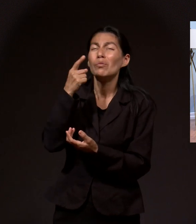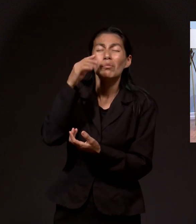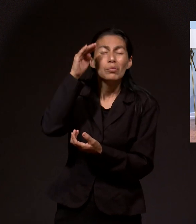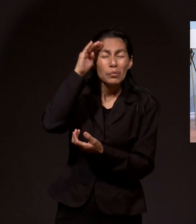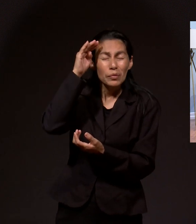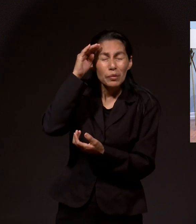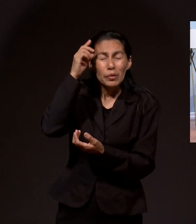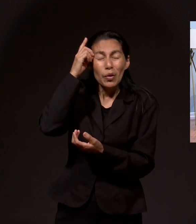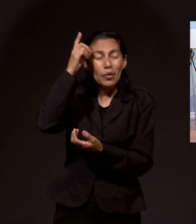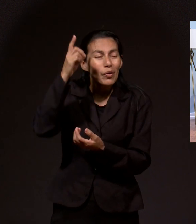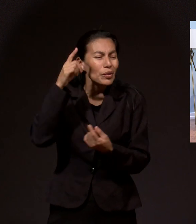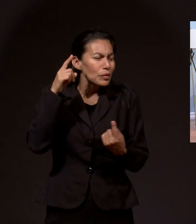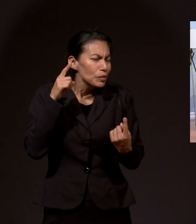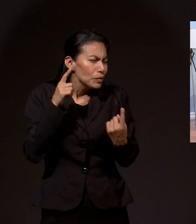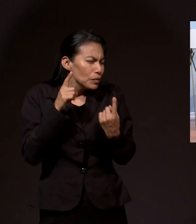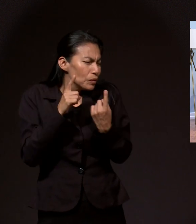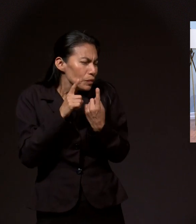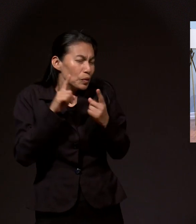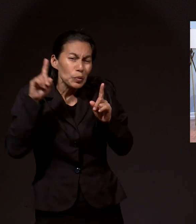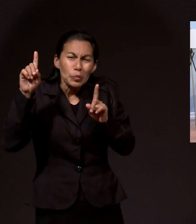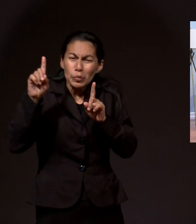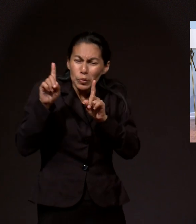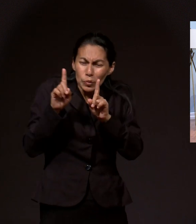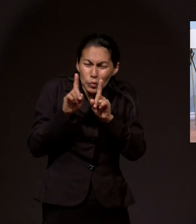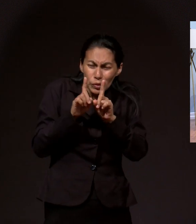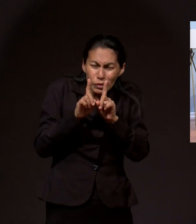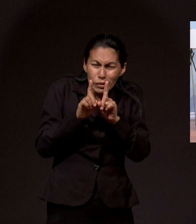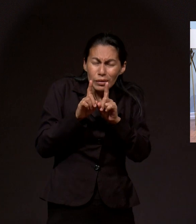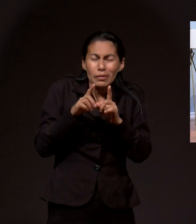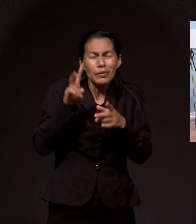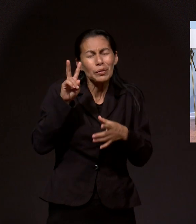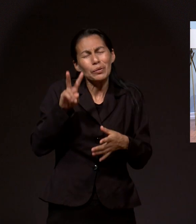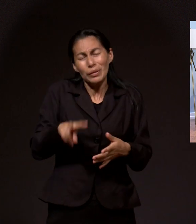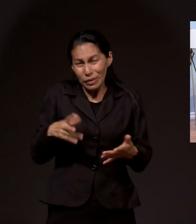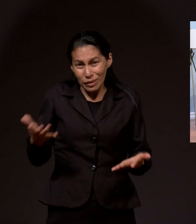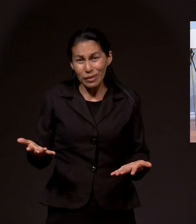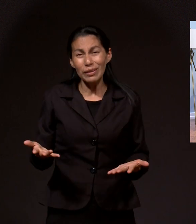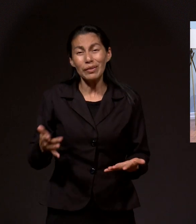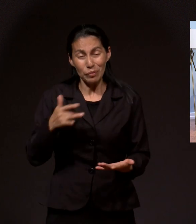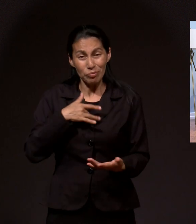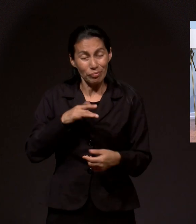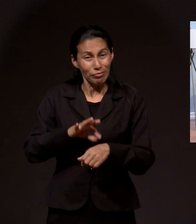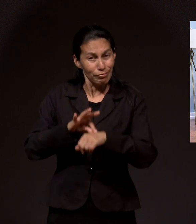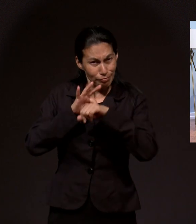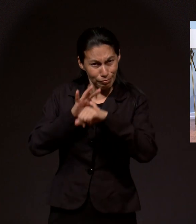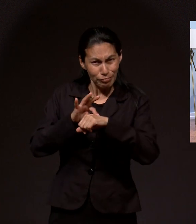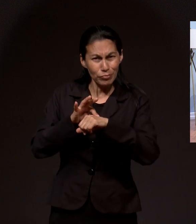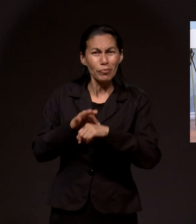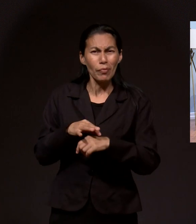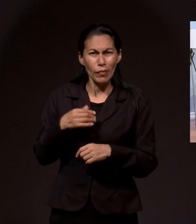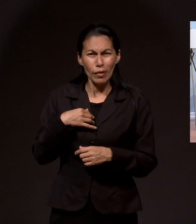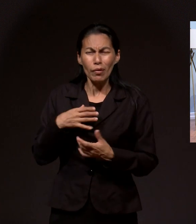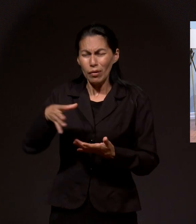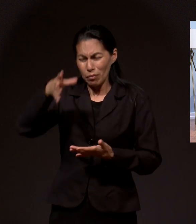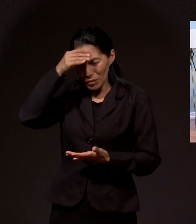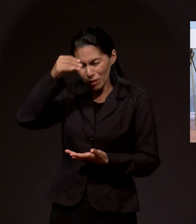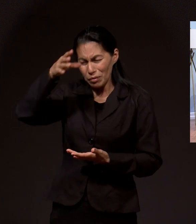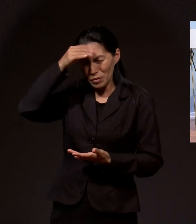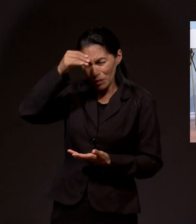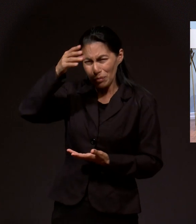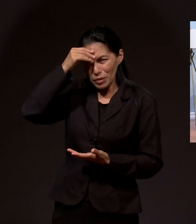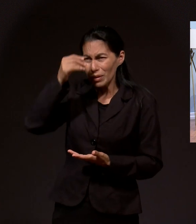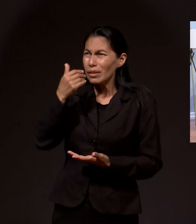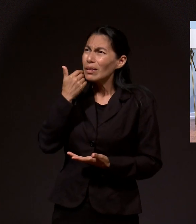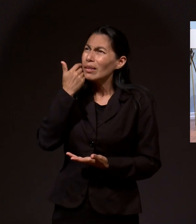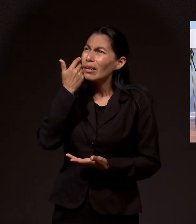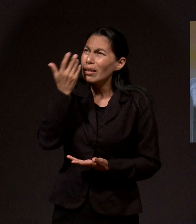pensamiento, así de cercano está el Señor a nosotros. Y yo experimenté eso y quiero seguir